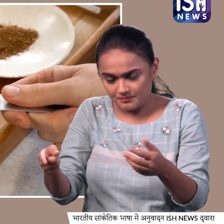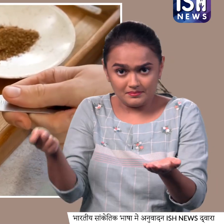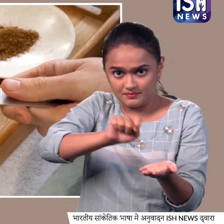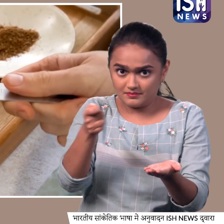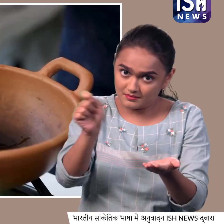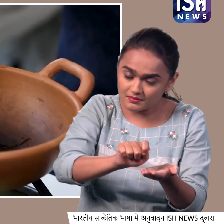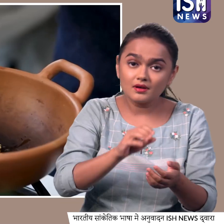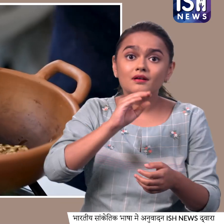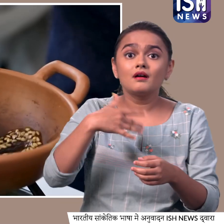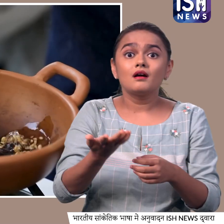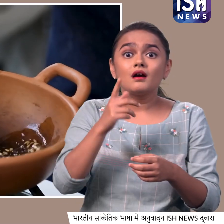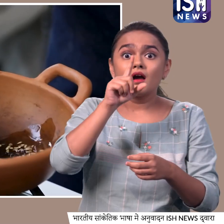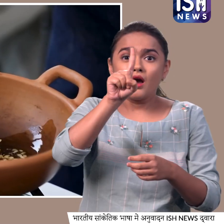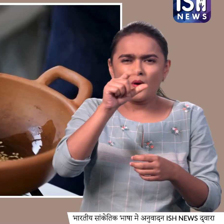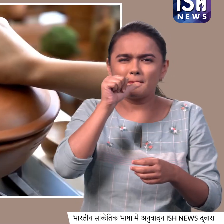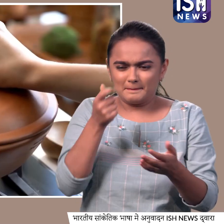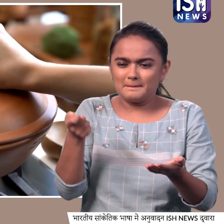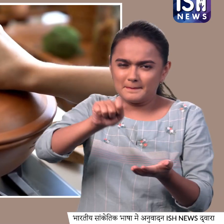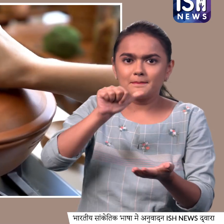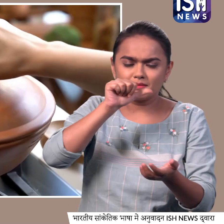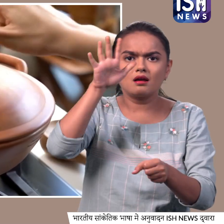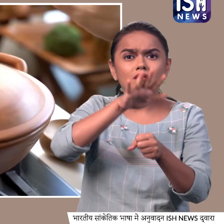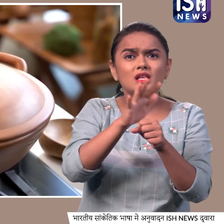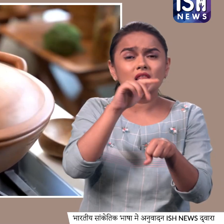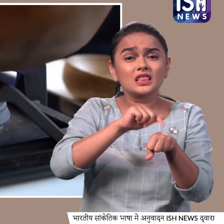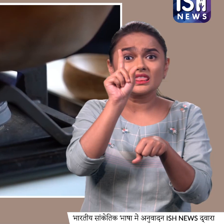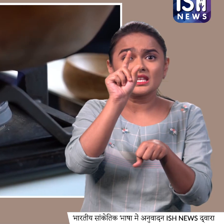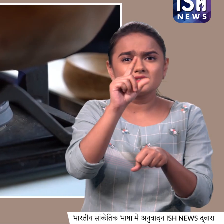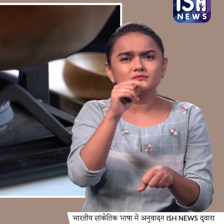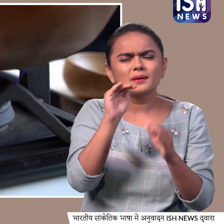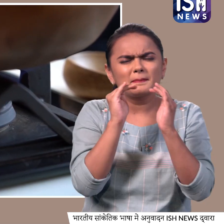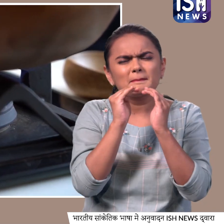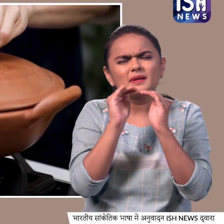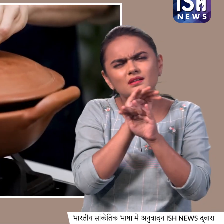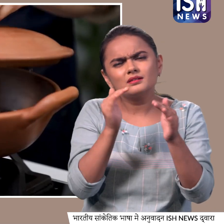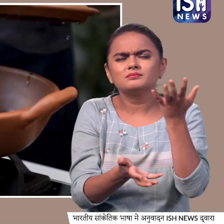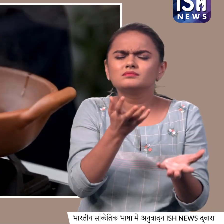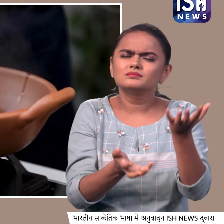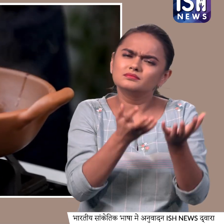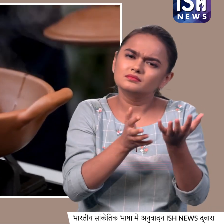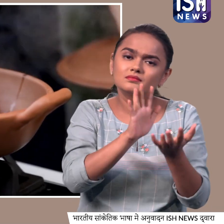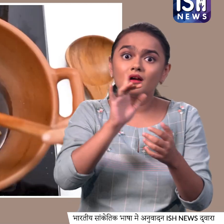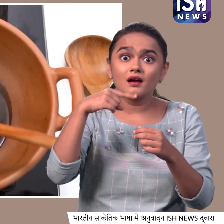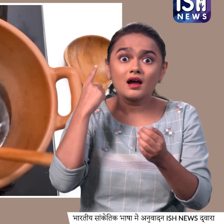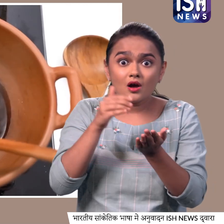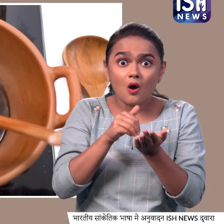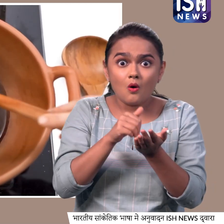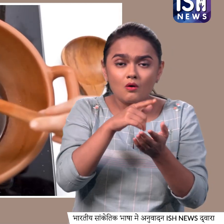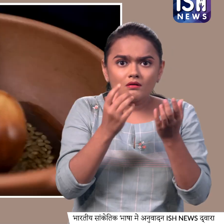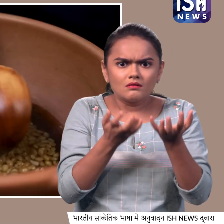से इसमें डाले एक कप पानी और ढग कर 10 मिनिट तक मीडियम आज पर पकने दे जब गेहूं के बीच पक कर सॉफ्ट हो जाए